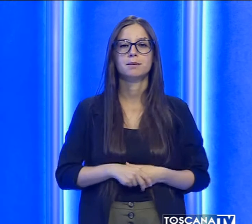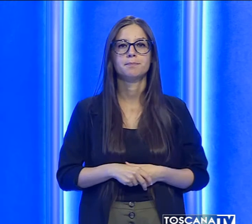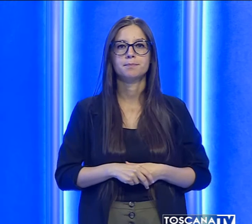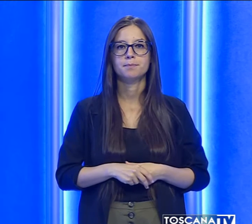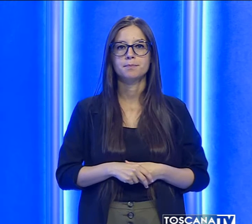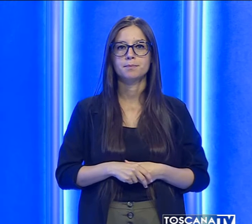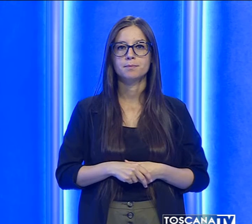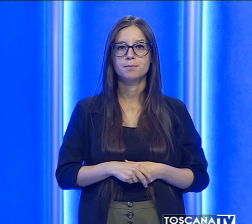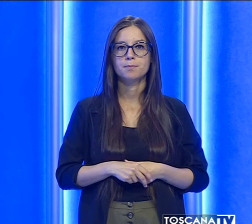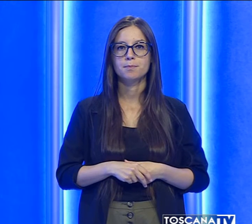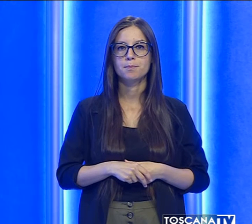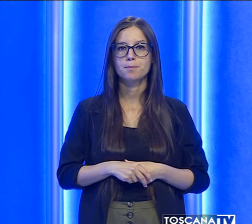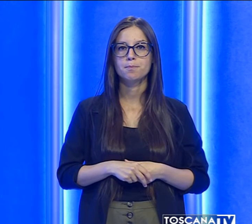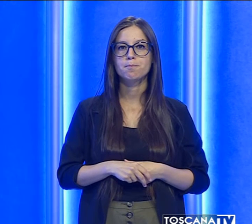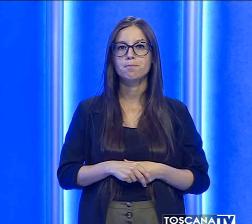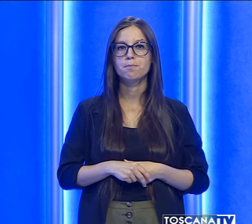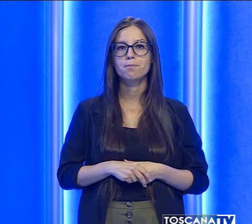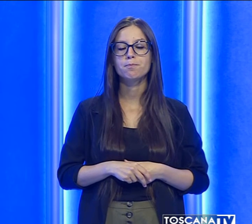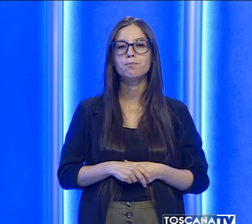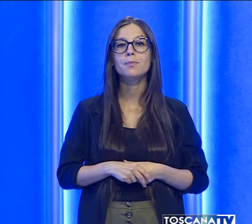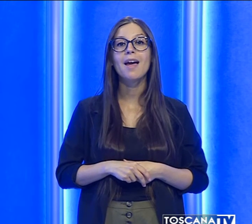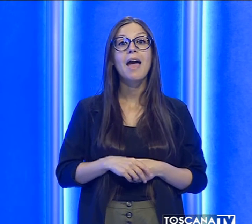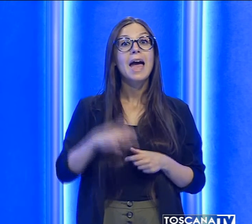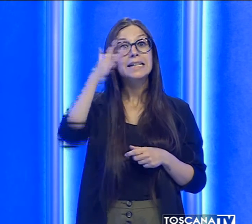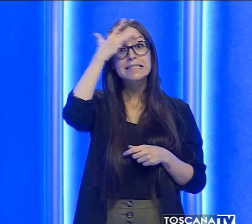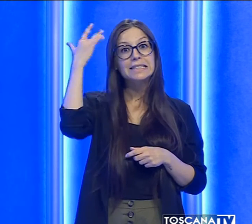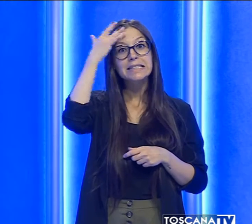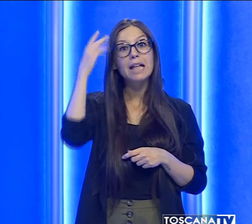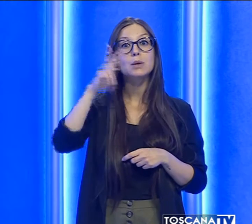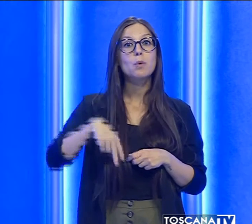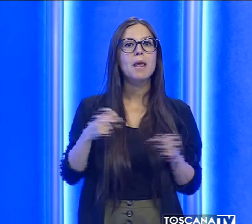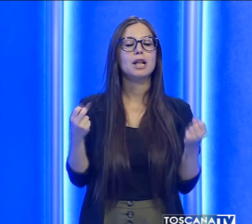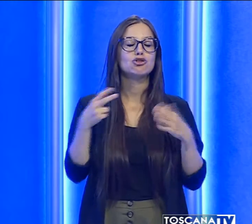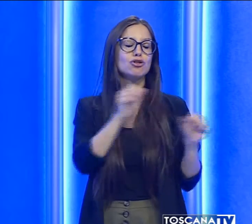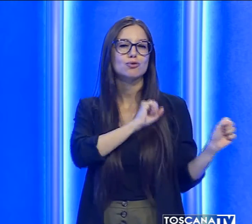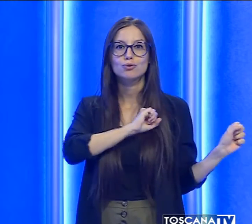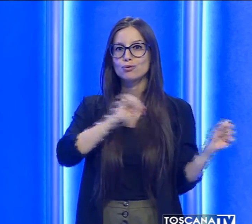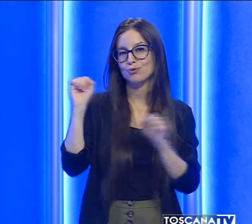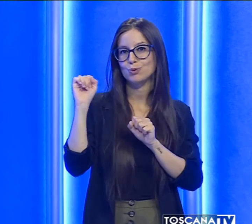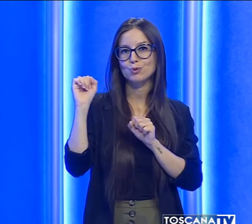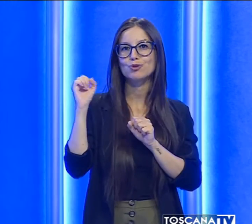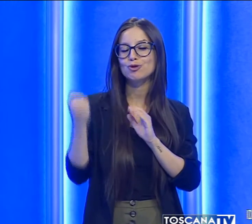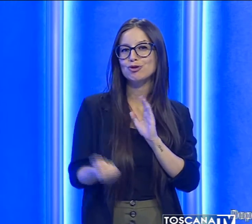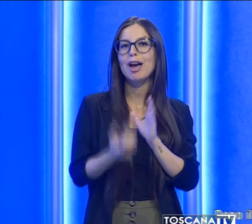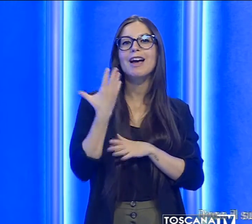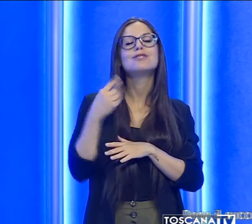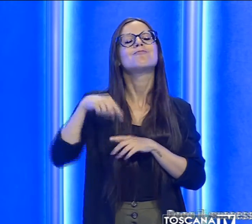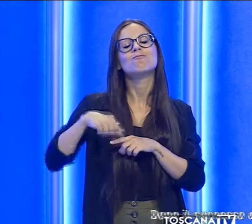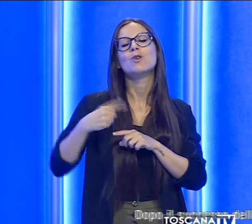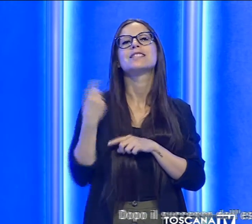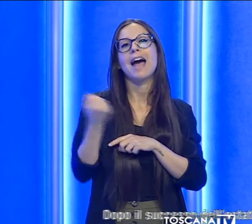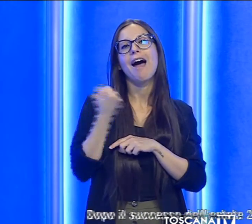Dopo il successo dell'estate 2018 tornano le visite guidate alla Fortezza San Giovanni,